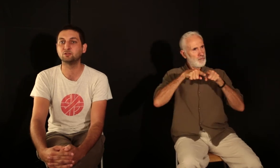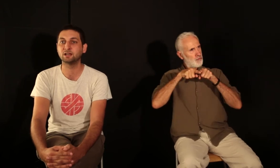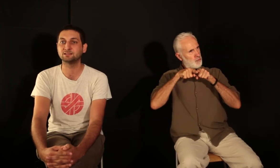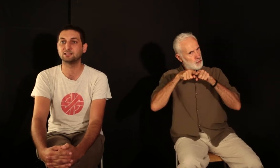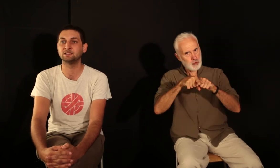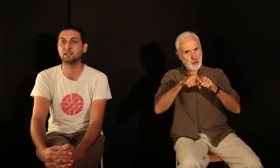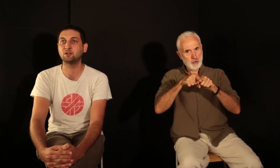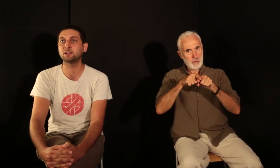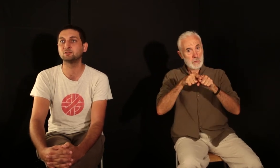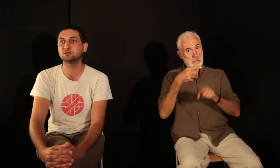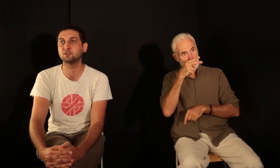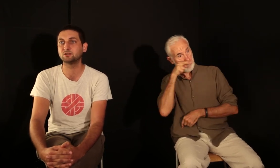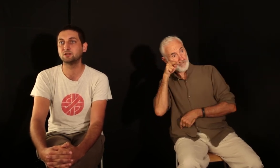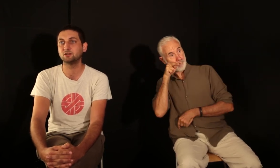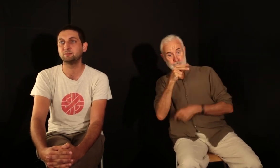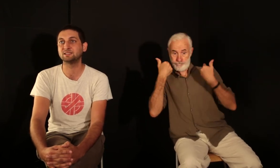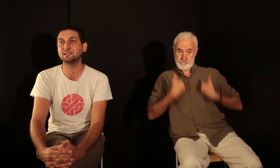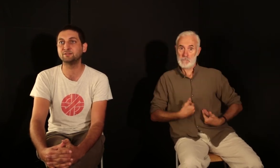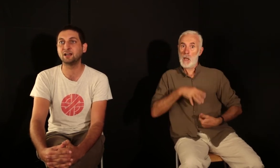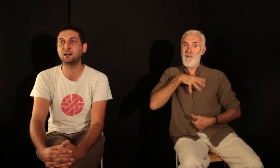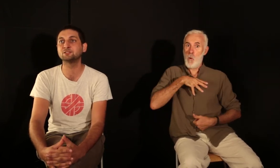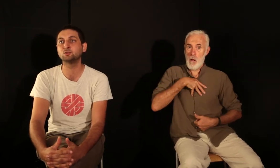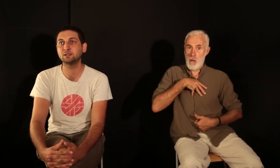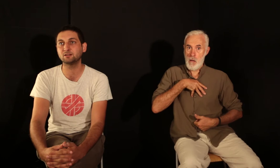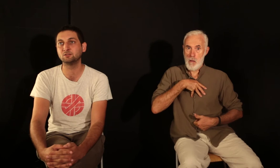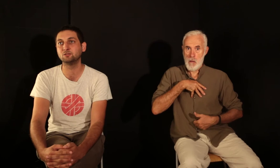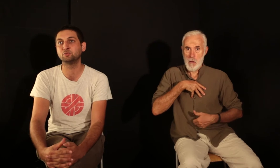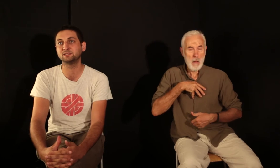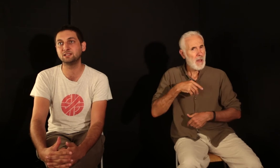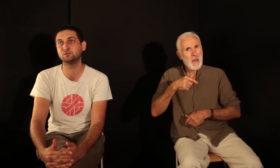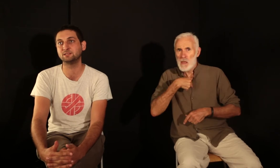'avocat,'est-à-dire qu'il a en quelque sorte passé sa vie à instruire le procès de la justice.